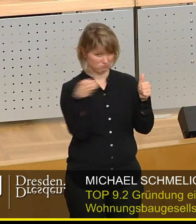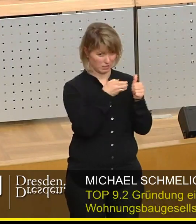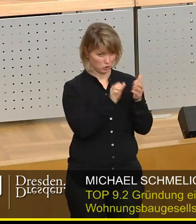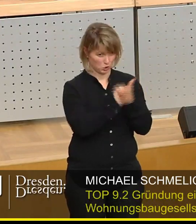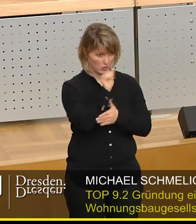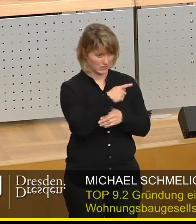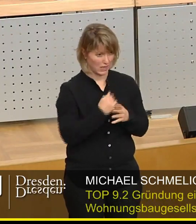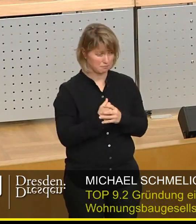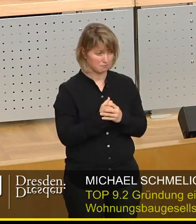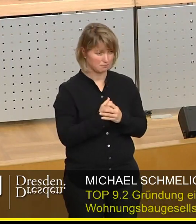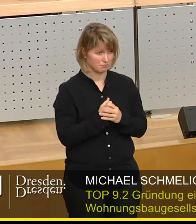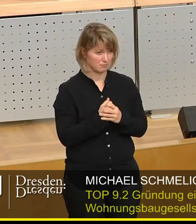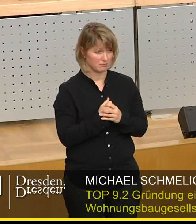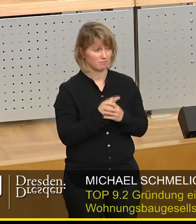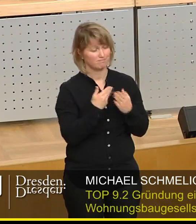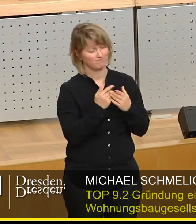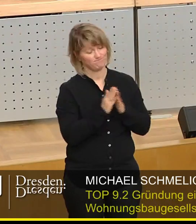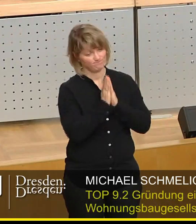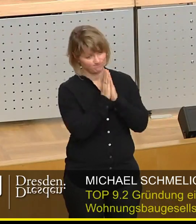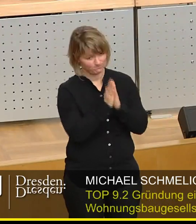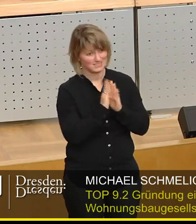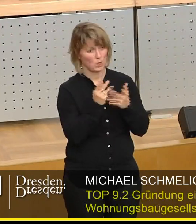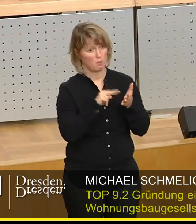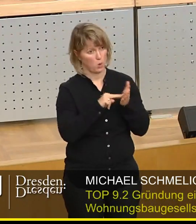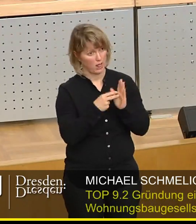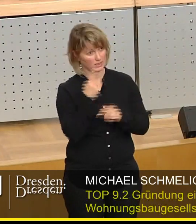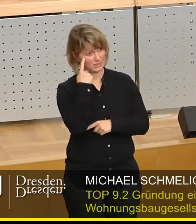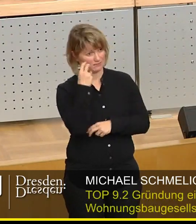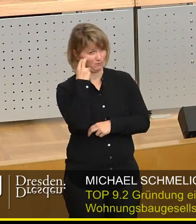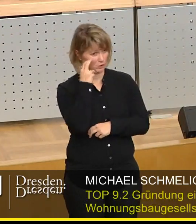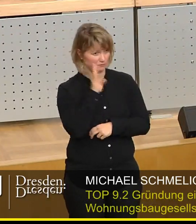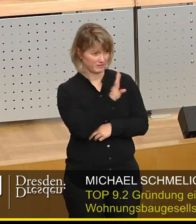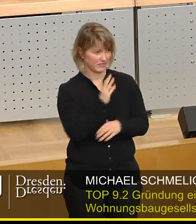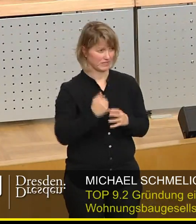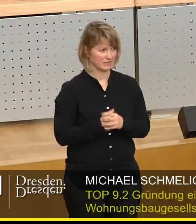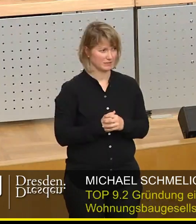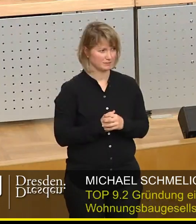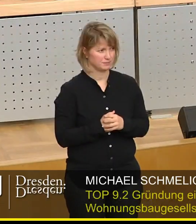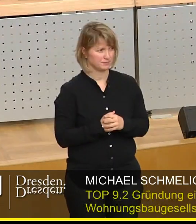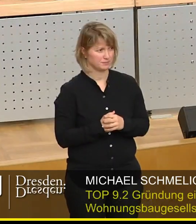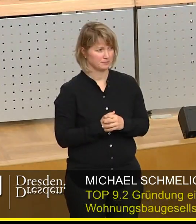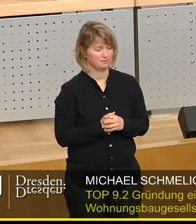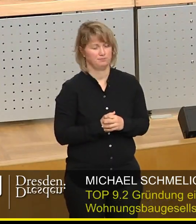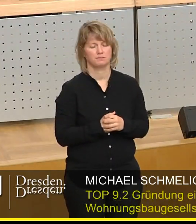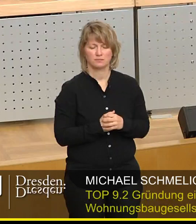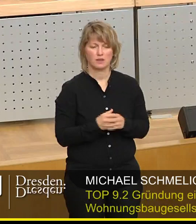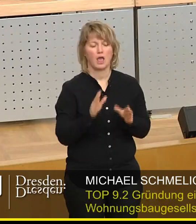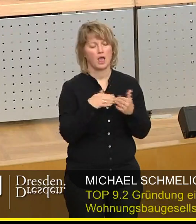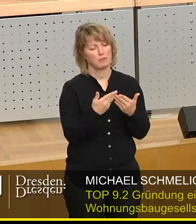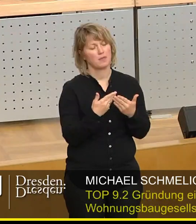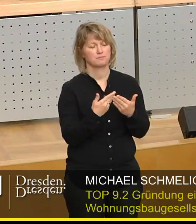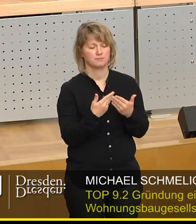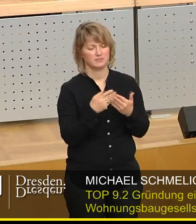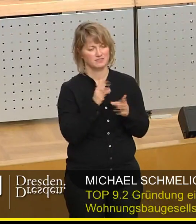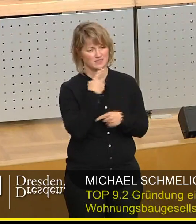Ich darf Sie dann noch mal ganz herzlich bitten, ob das politisch klug ist. Aber wenn ich schon im Bild bleibe, ich möchte auch